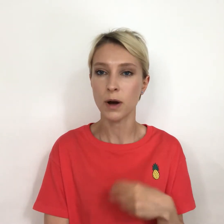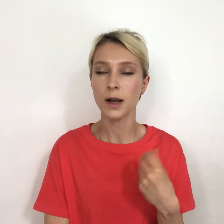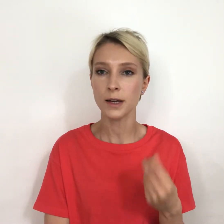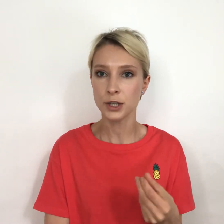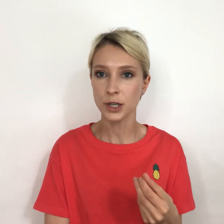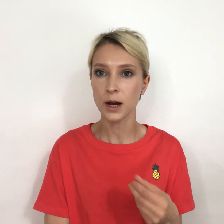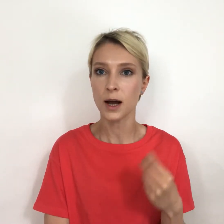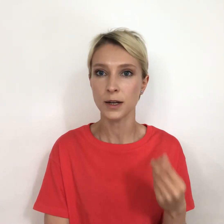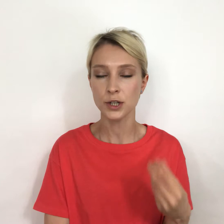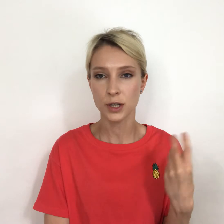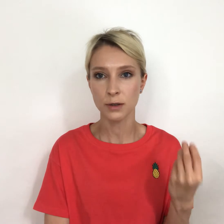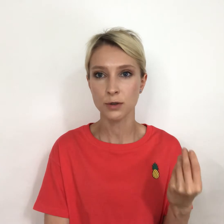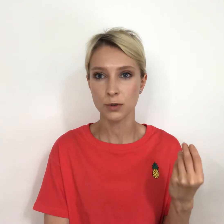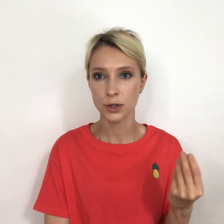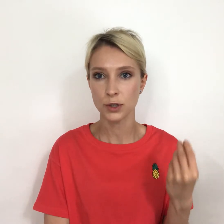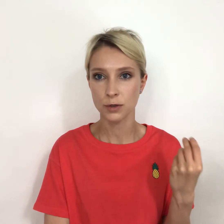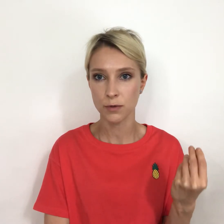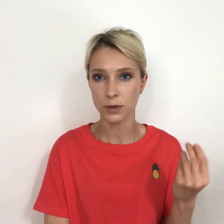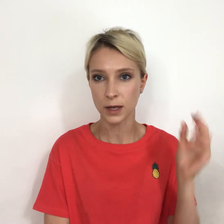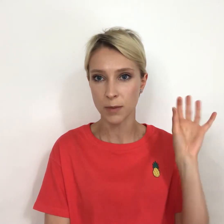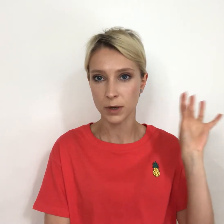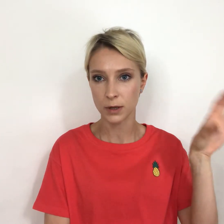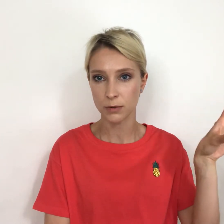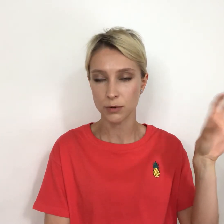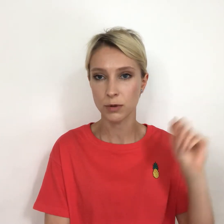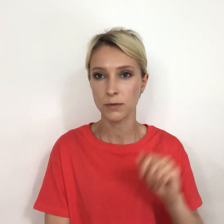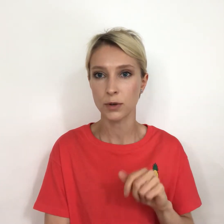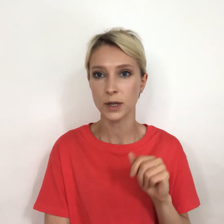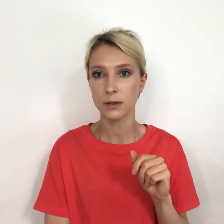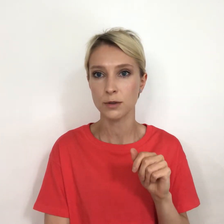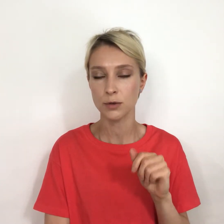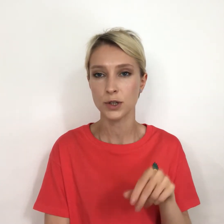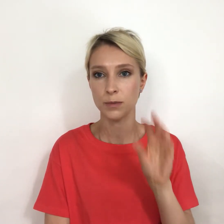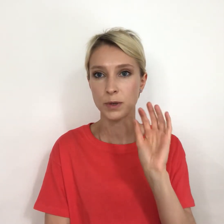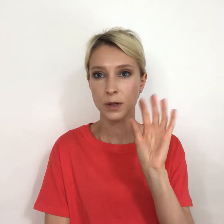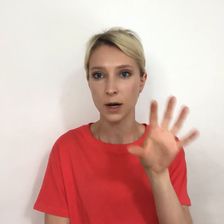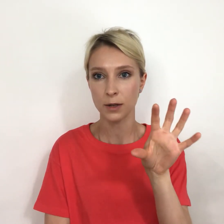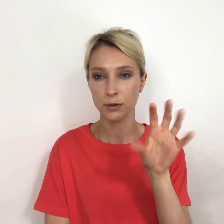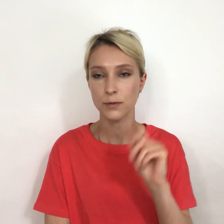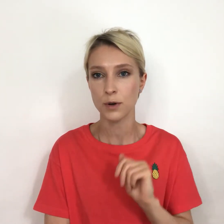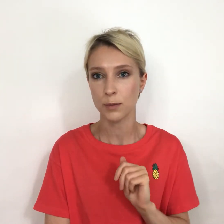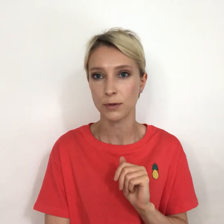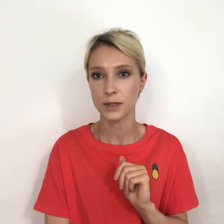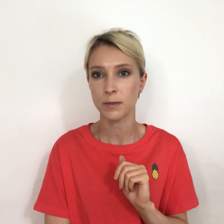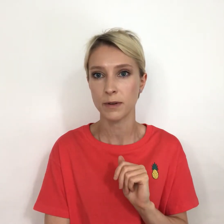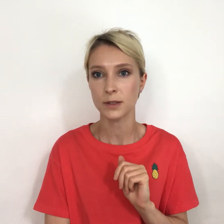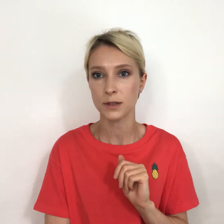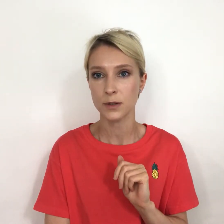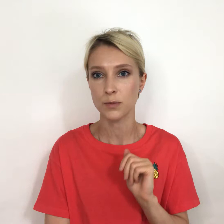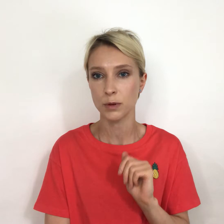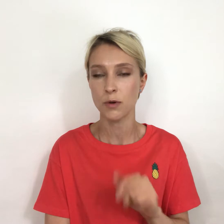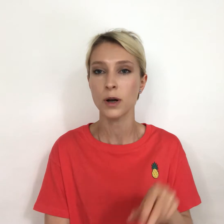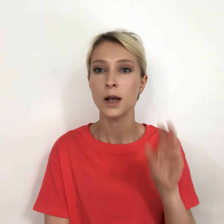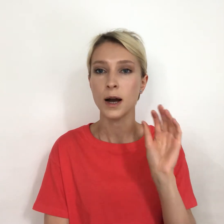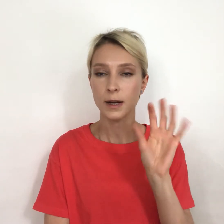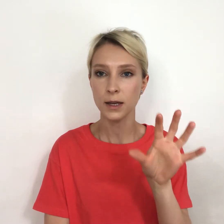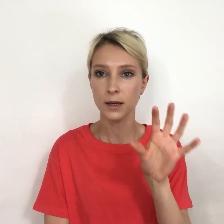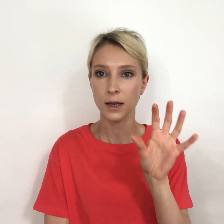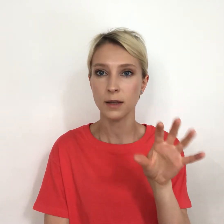орешки, а орешки это источник чего? Да, яблоко это у углевод, это источник белка, то есть формула у нас добавляется сразу белок. Орехи это